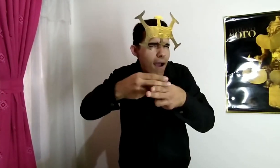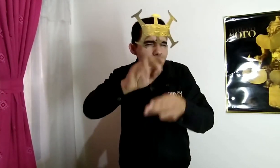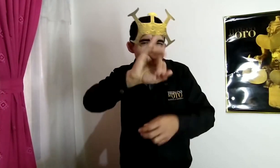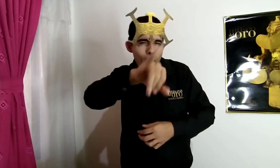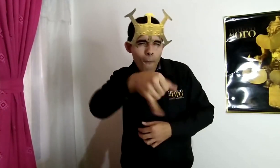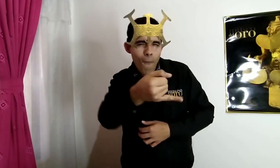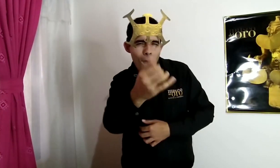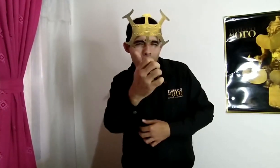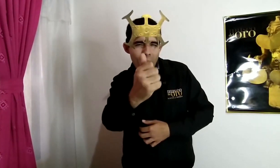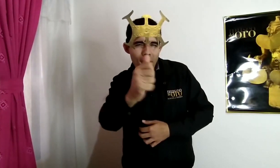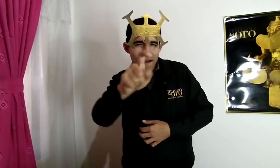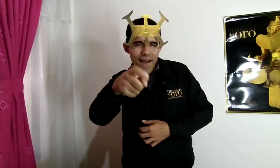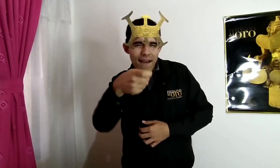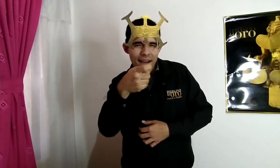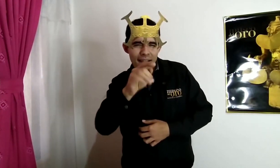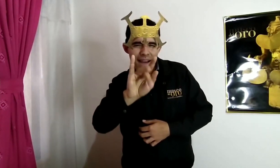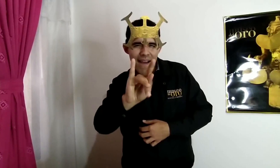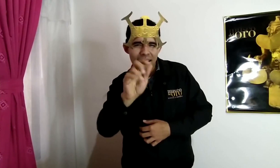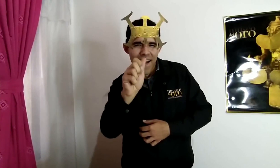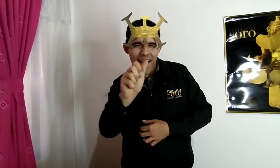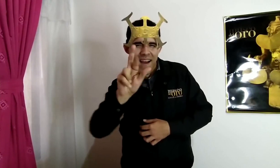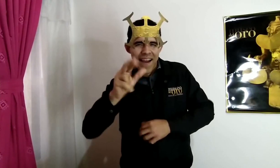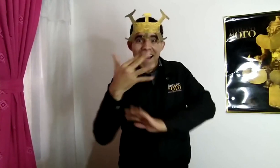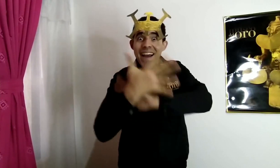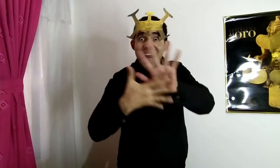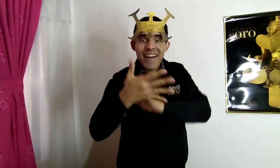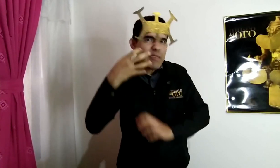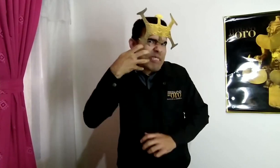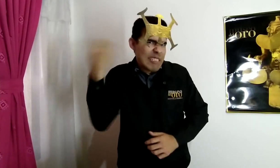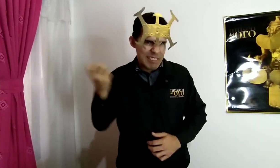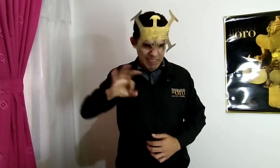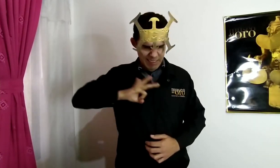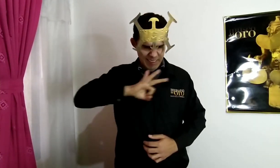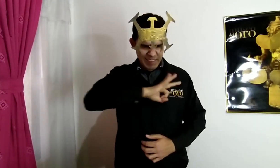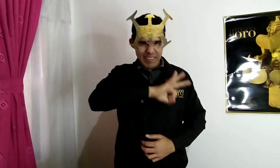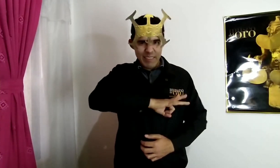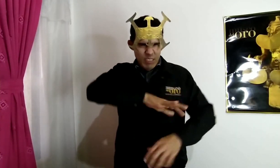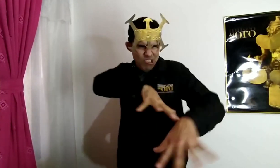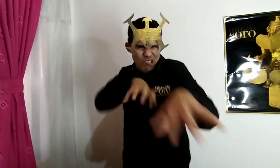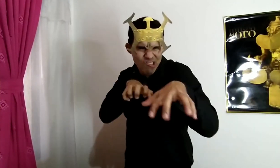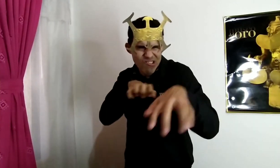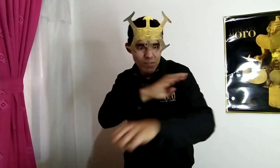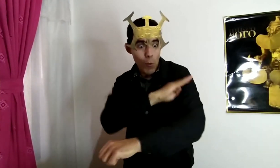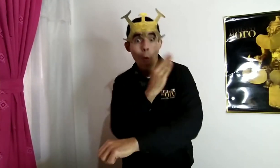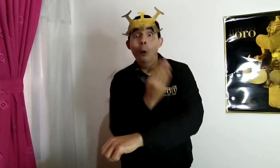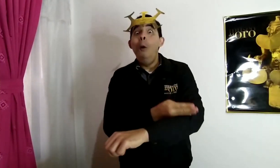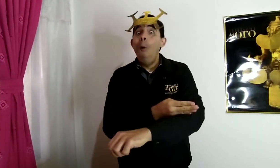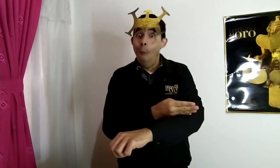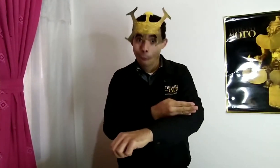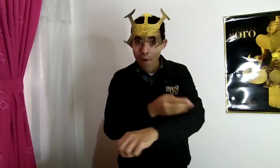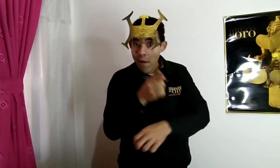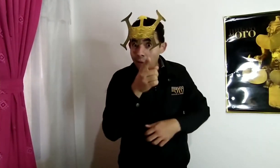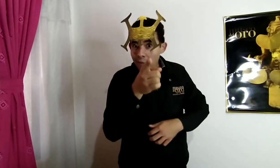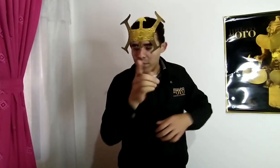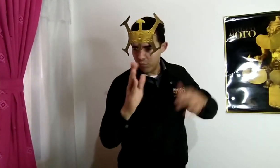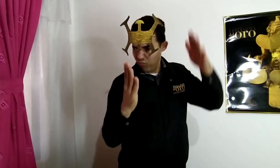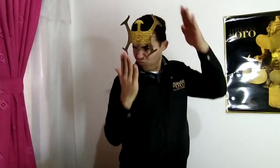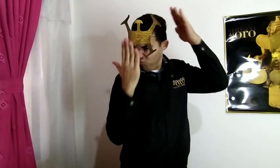¡Claro! La diadema de oro representa al poderoso jaguar. Y tú tendrás sus poderes cuando te la